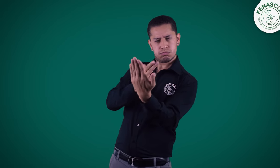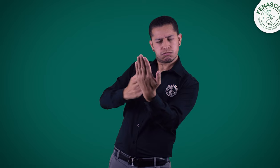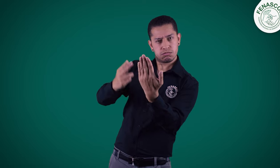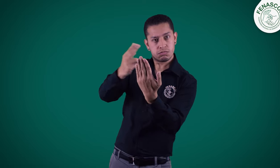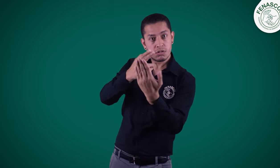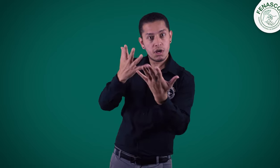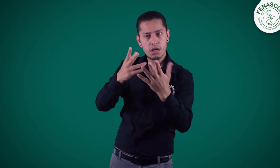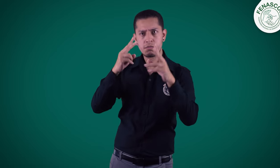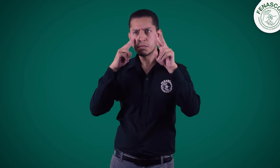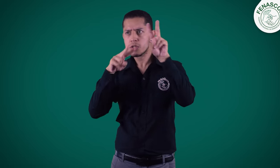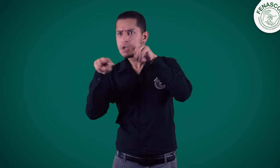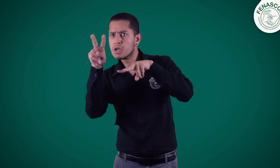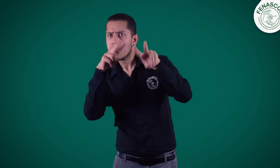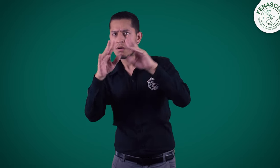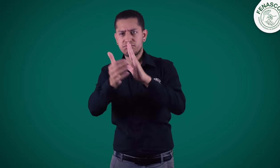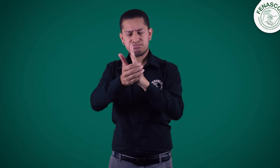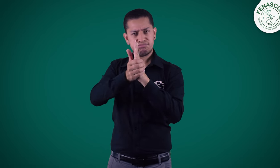plásticas, visuales y afines.